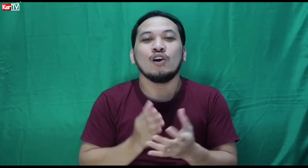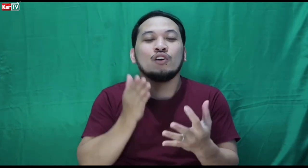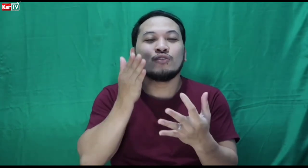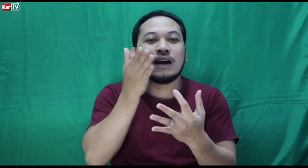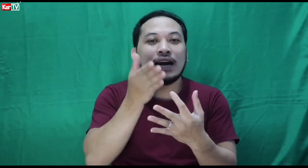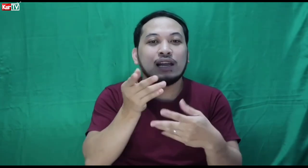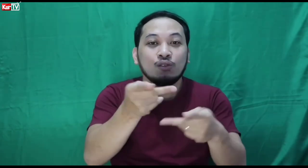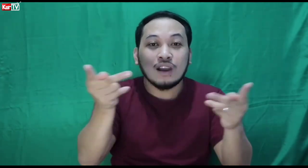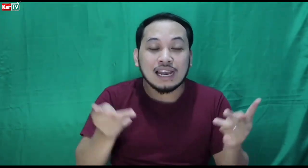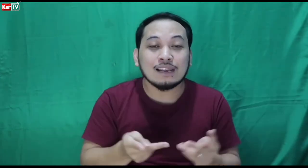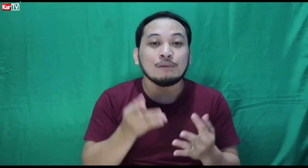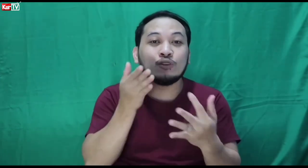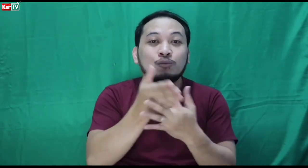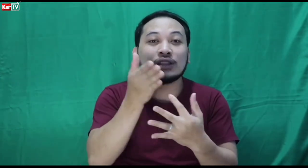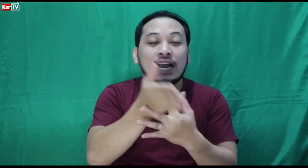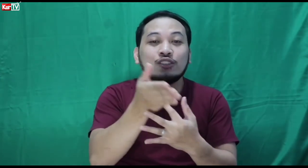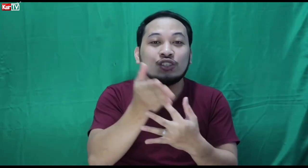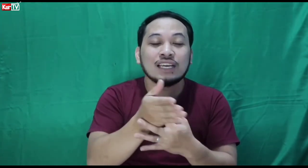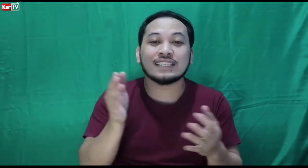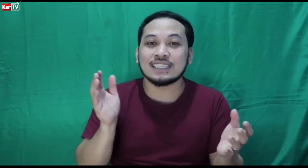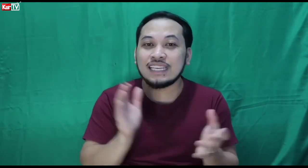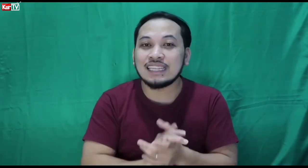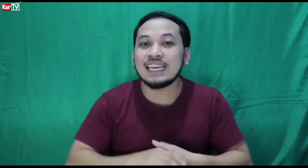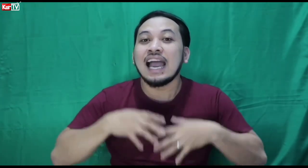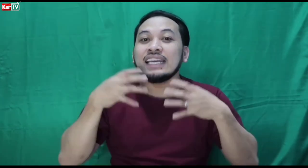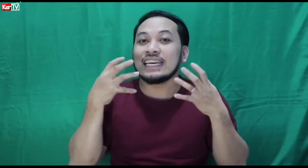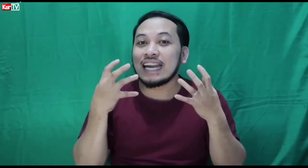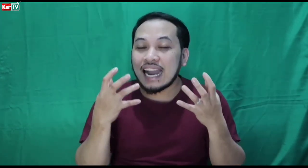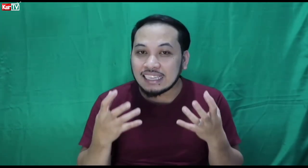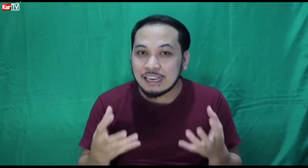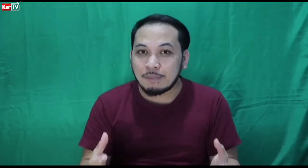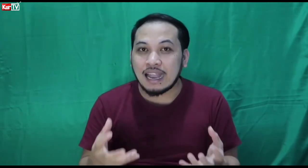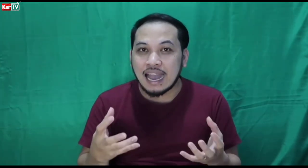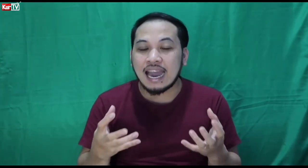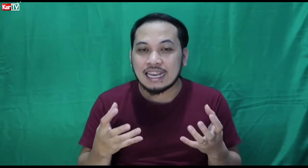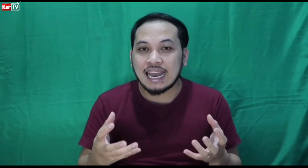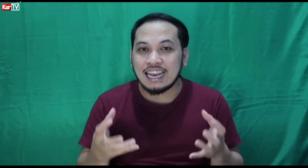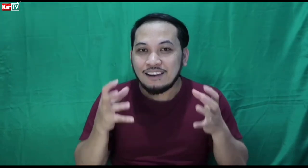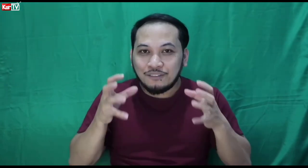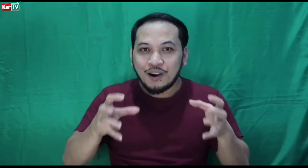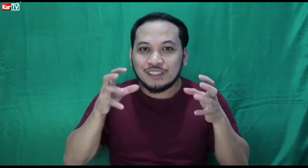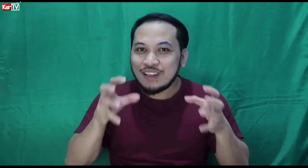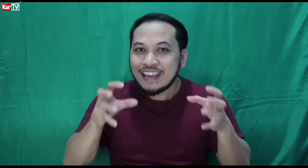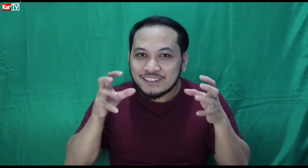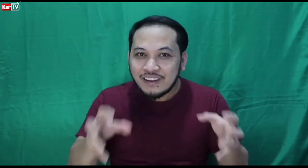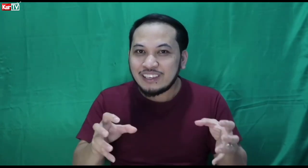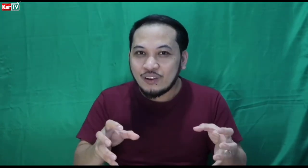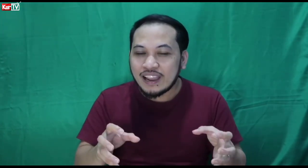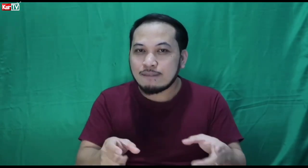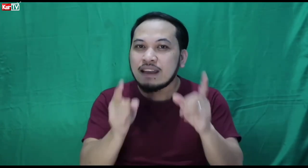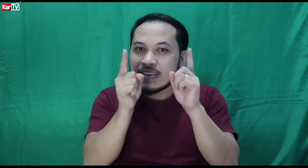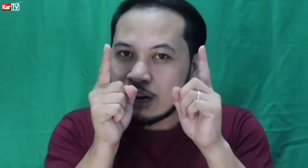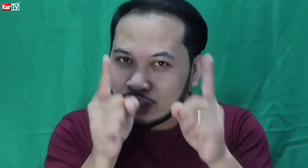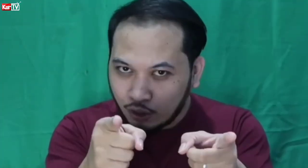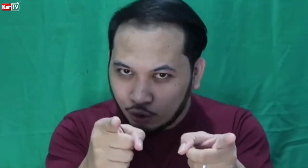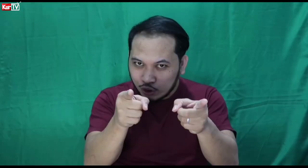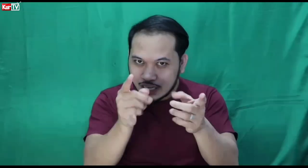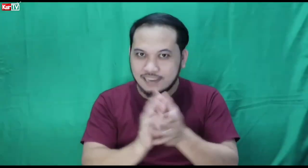Yung mga lugar na pinupuntahan nyo dyan sa city, yan ang ating pag-aaralan. For today's video, kaya naman ikaw na nanonood dyan.